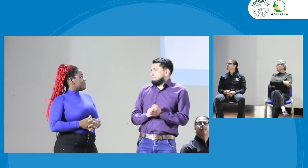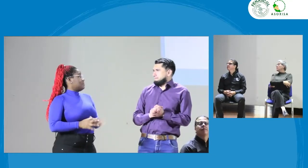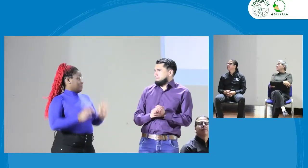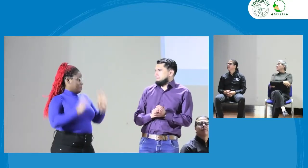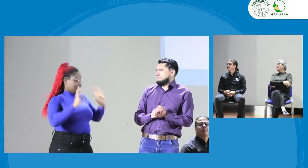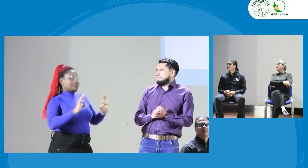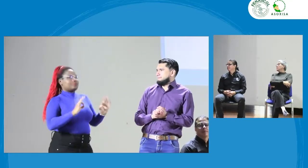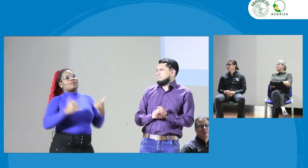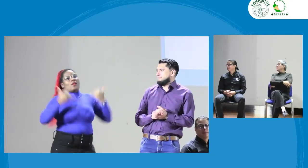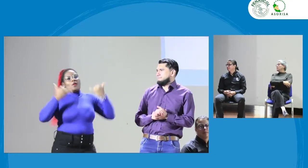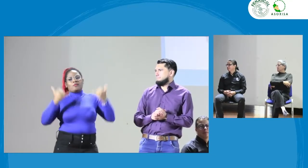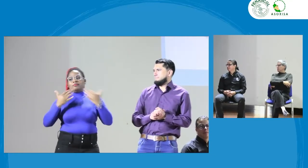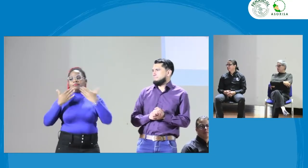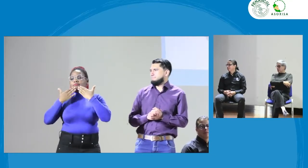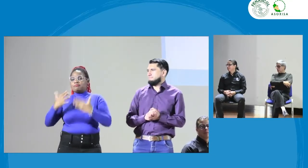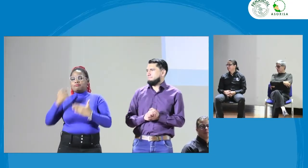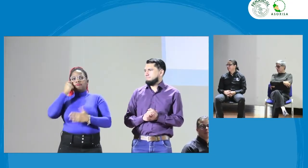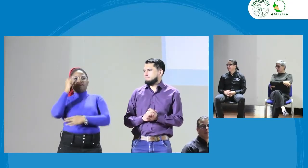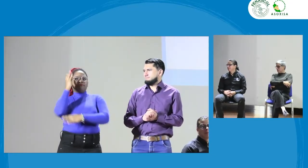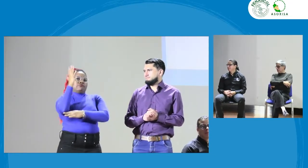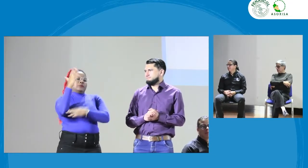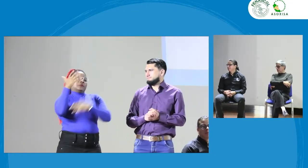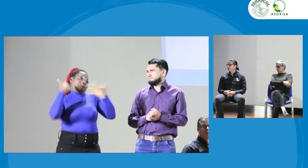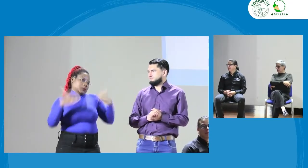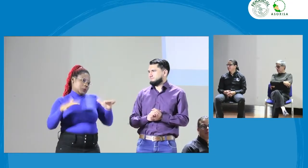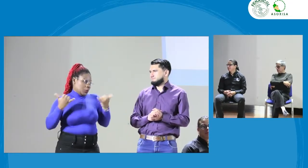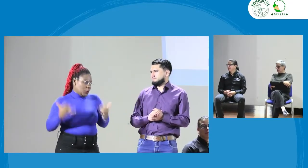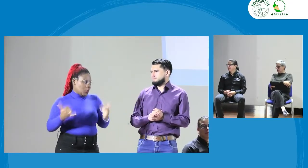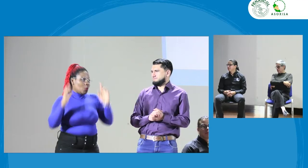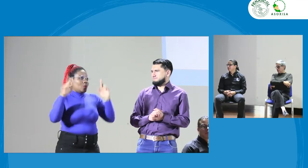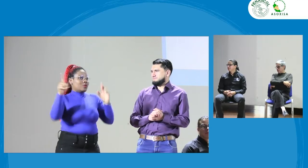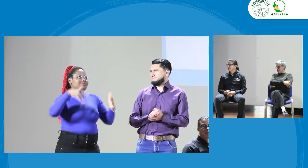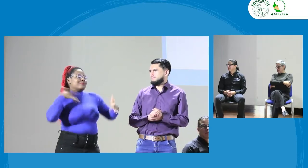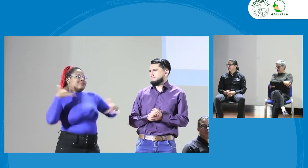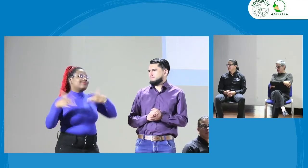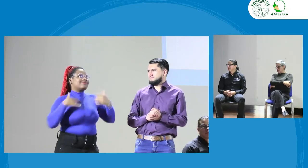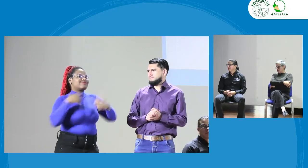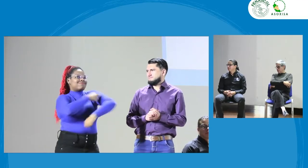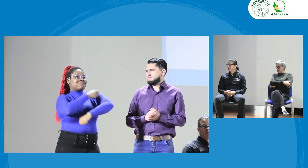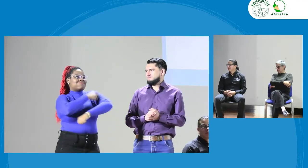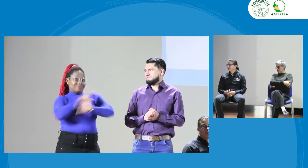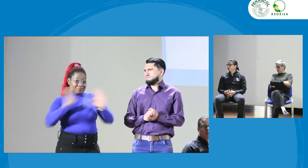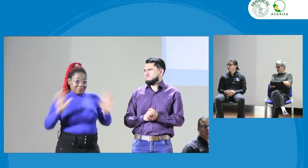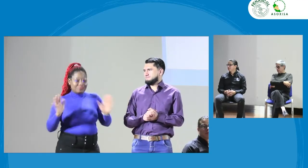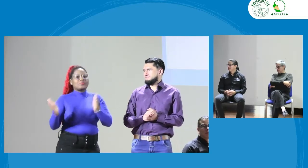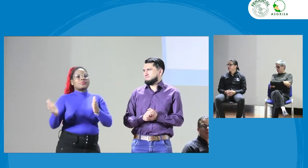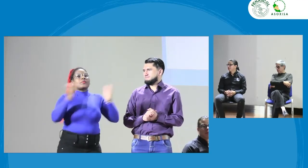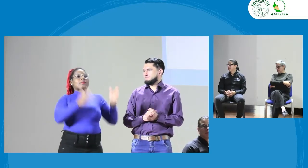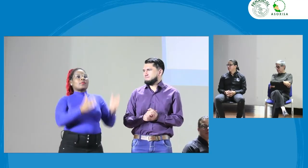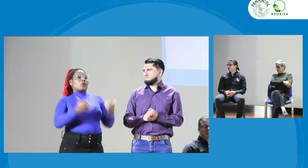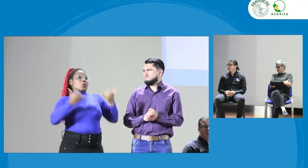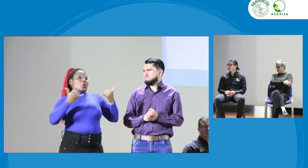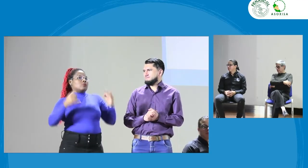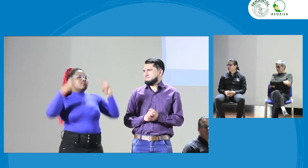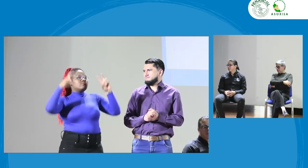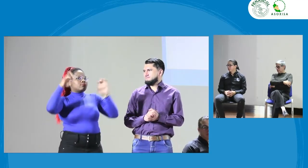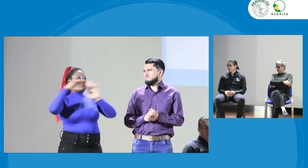Muchas gracias. Muchas gracias por las palabras de ella. Estamos realmente contentos de estar anunciando para nosotros.